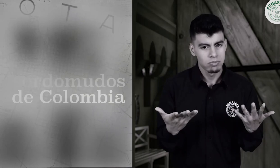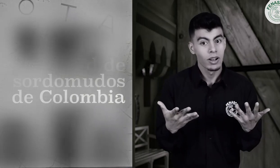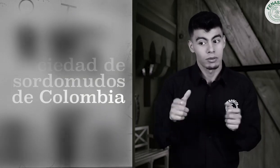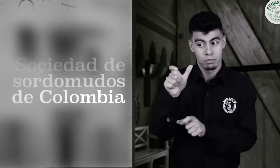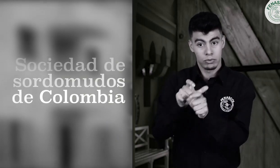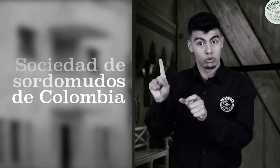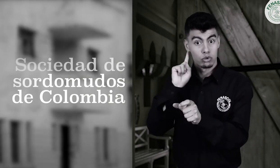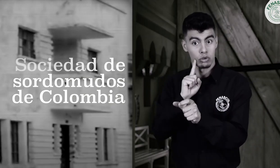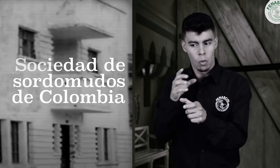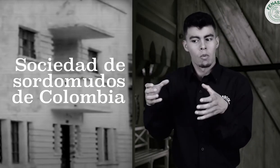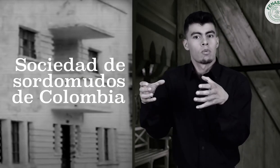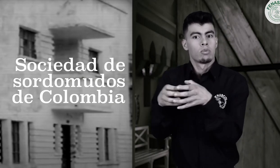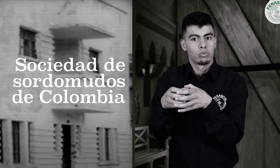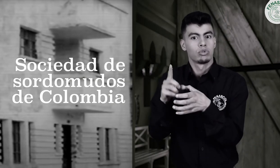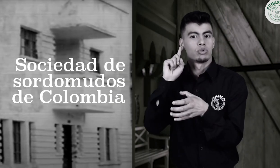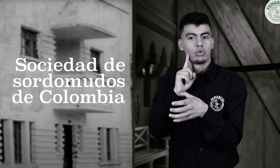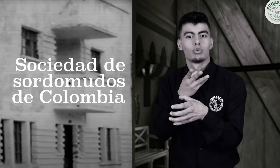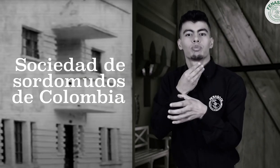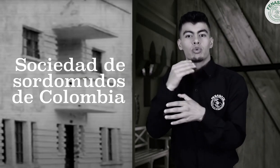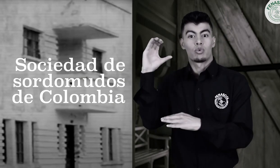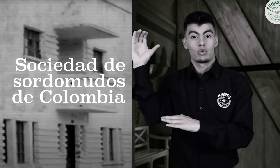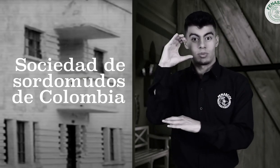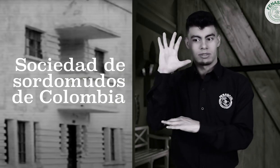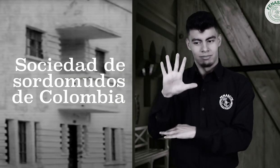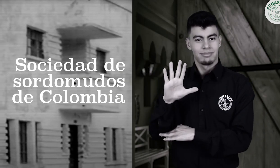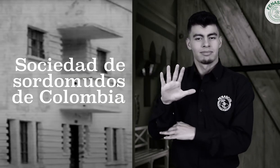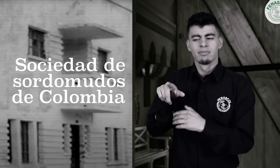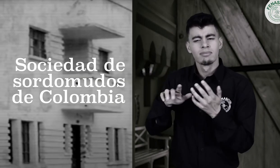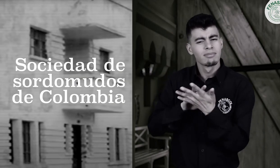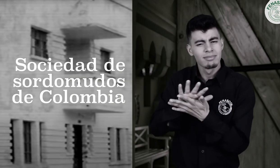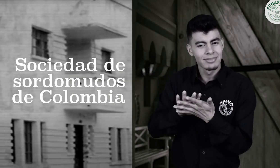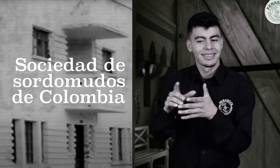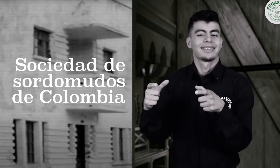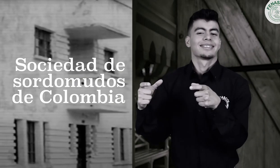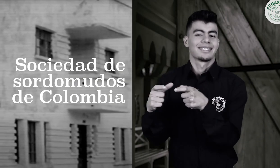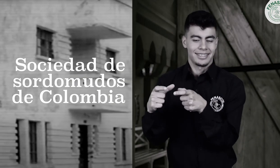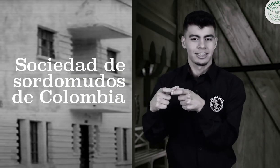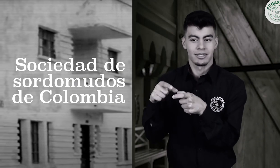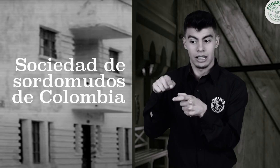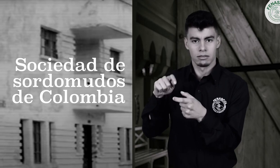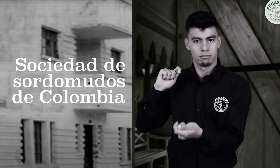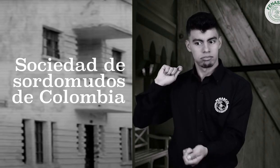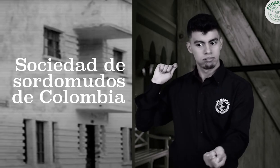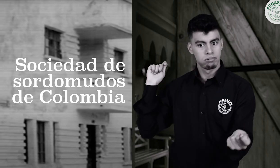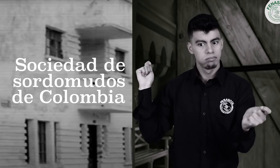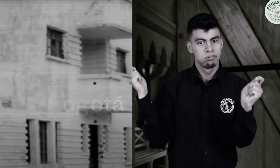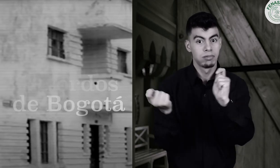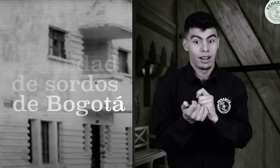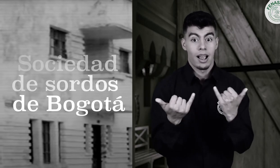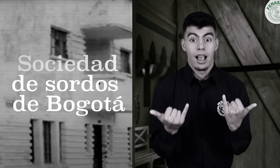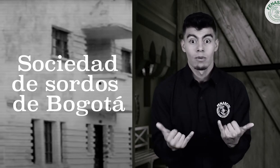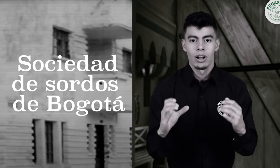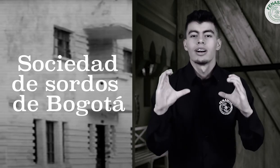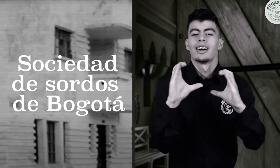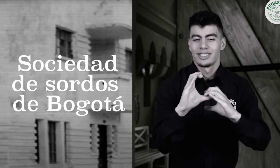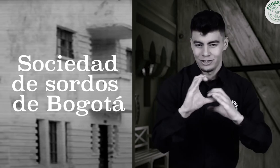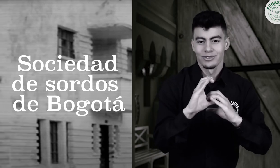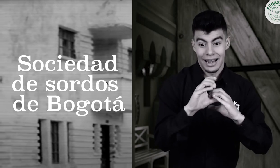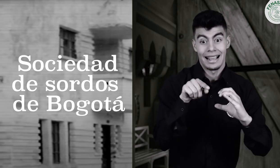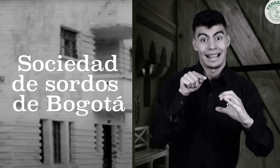estaban agremiadas y se denominaron Sociedad de Sordomudos de Colombia. Esta fue su seña. Posteriormente, su nombre se transformó y es lo que conocemos como